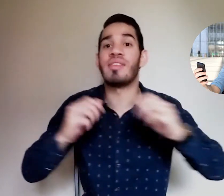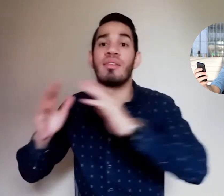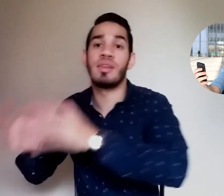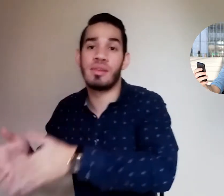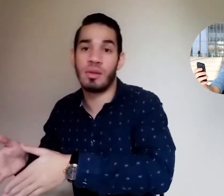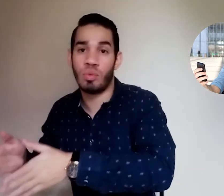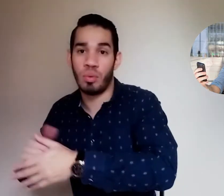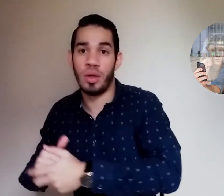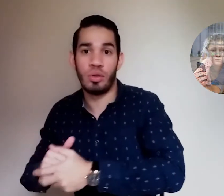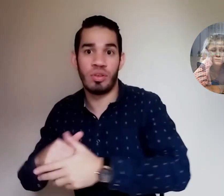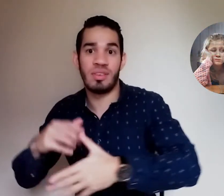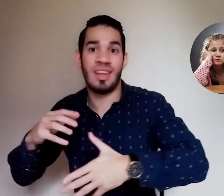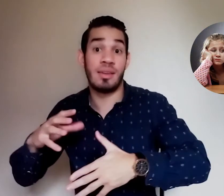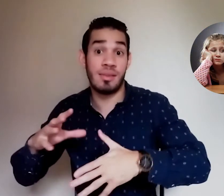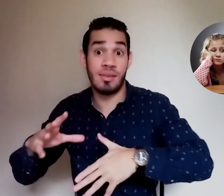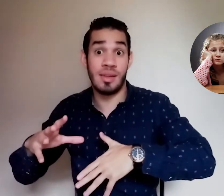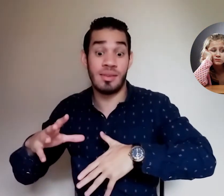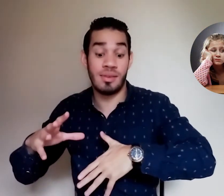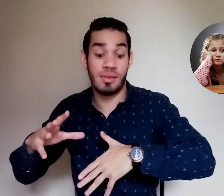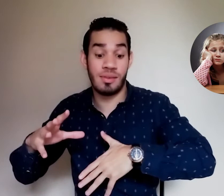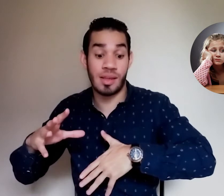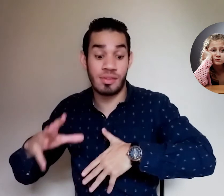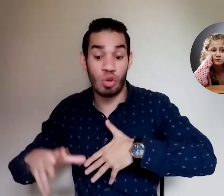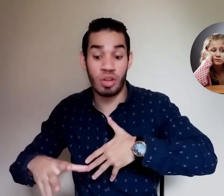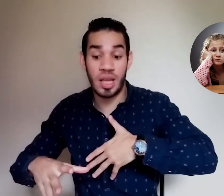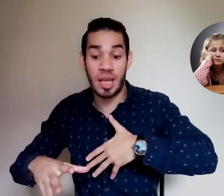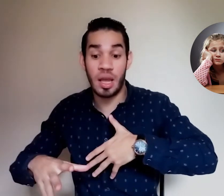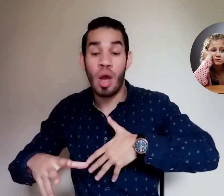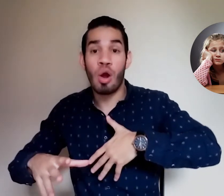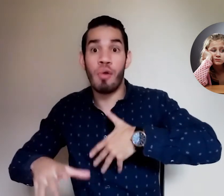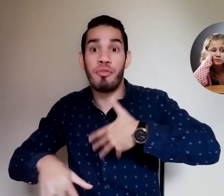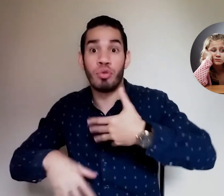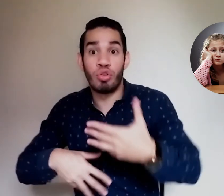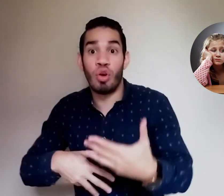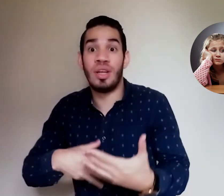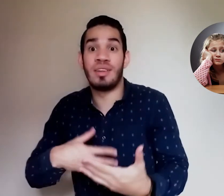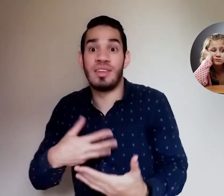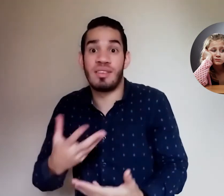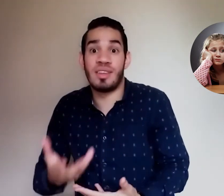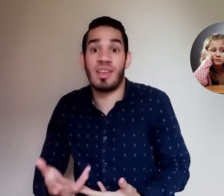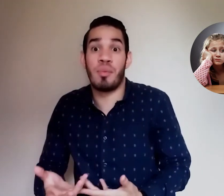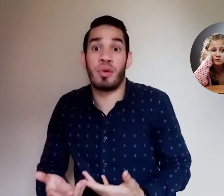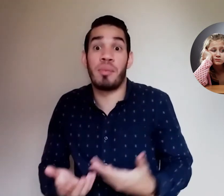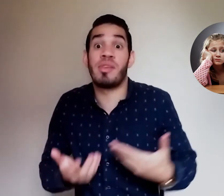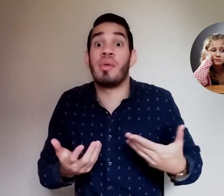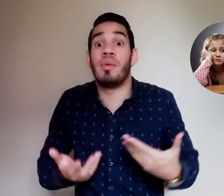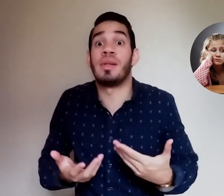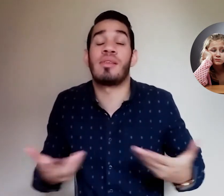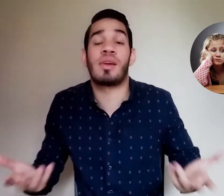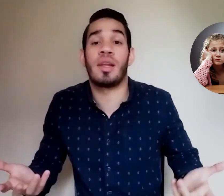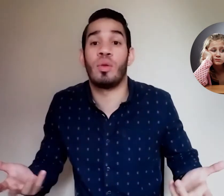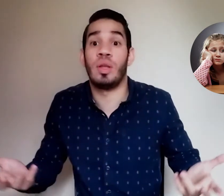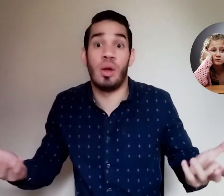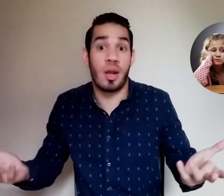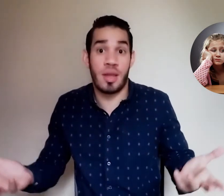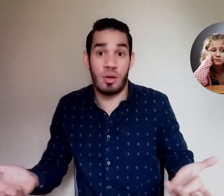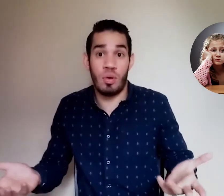están tristes de nuevo entonces esa sensación de confusión y tristeza de por qué si me divertía hace rato y ahora ya no